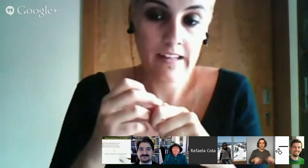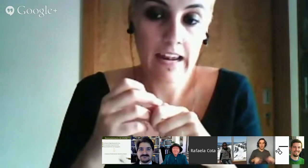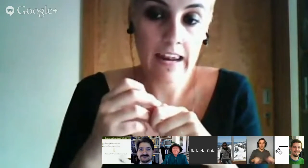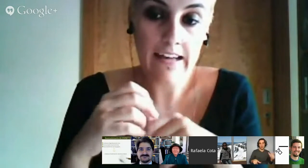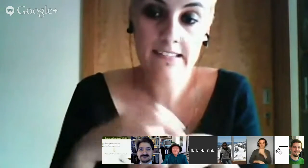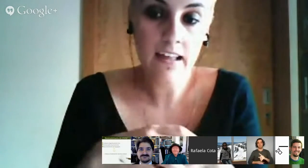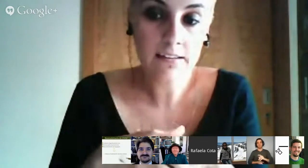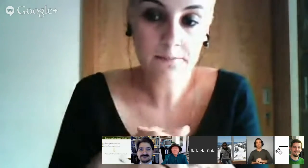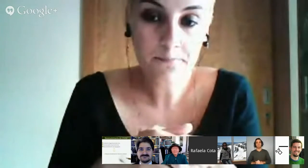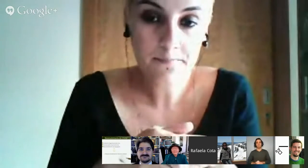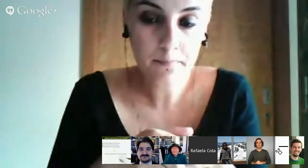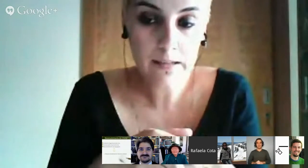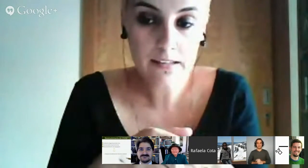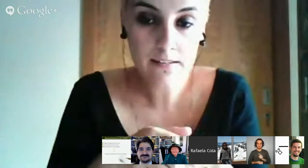Next slide, please.